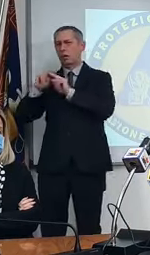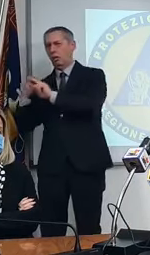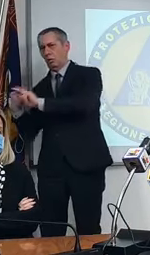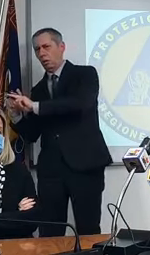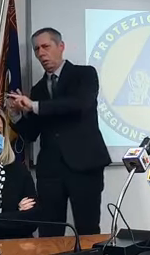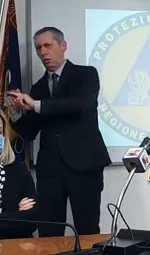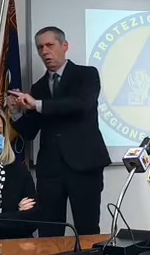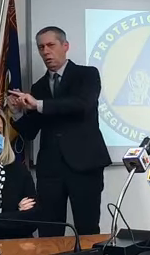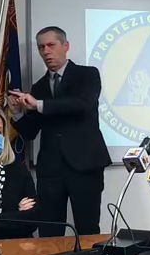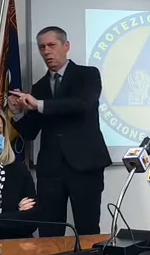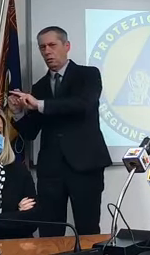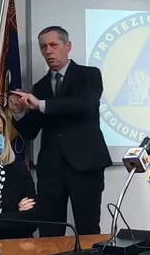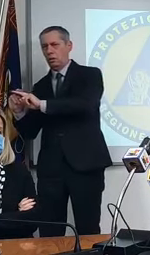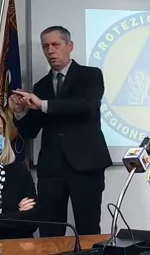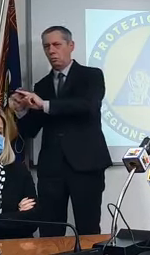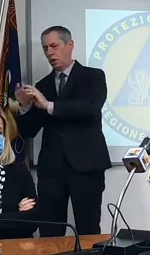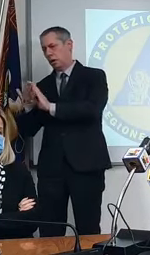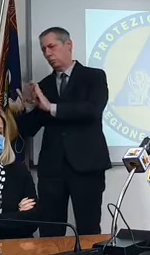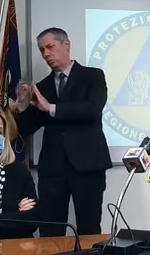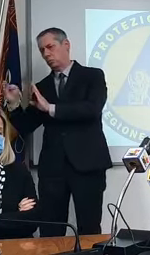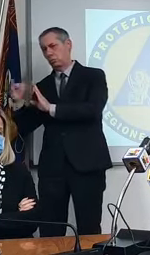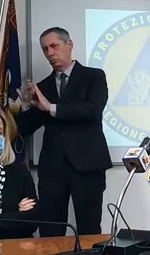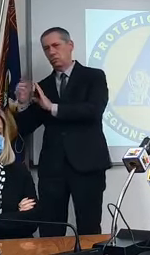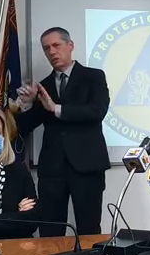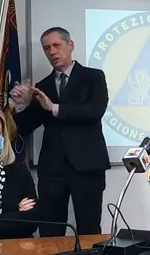giorni se è una colpa anche questa